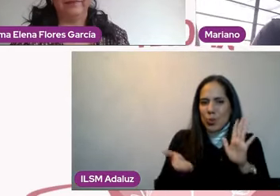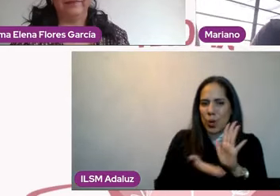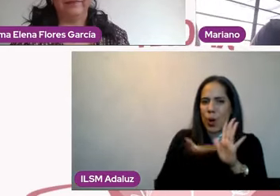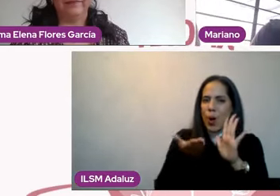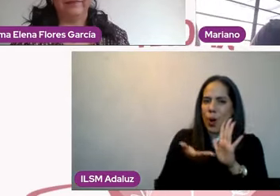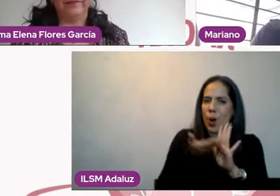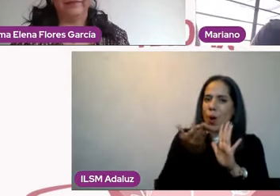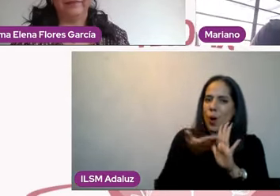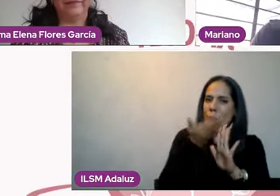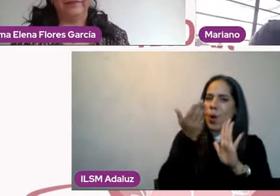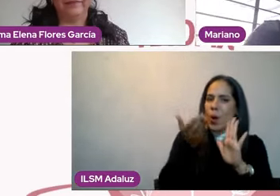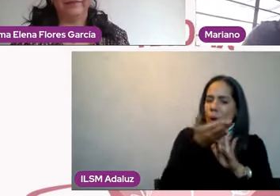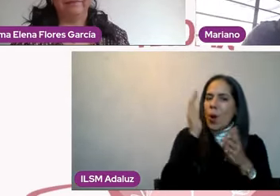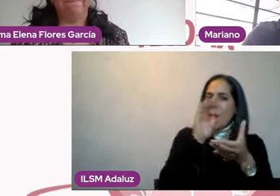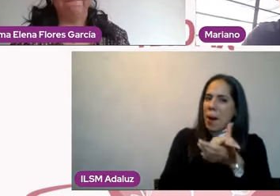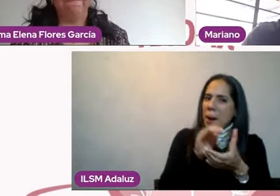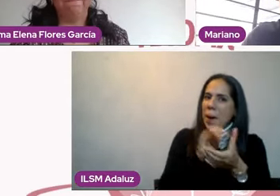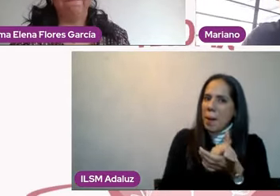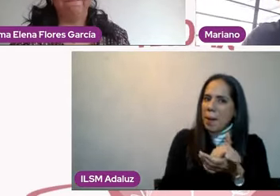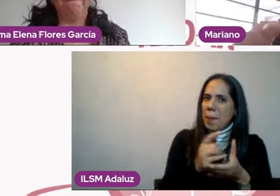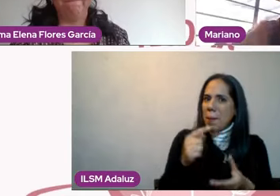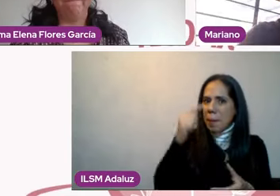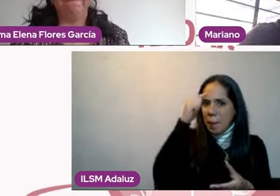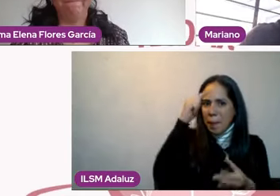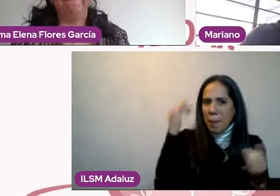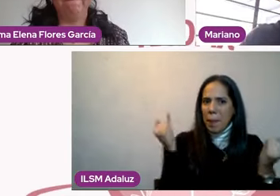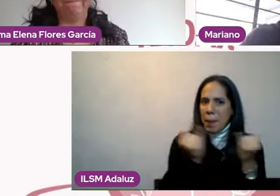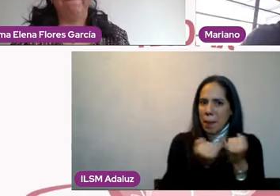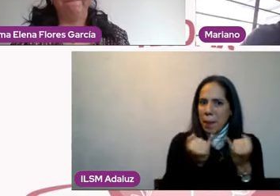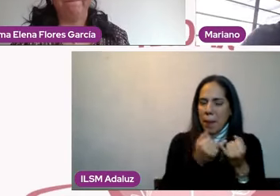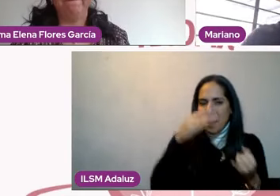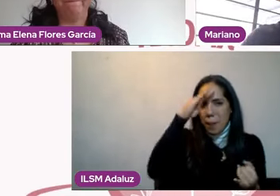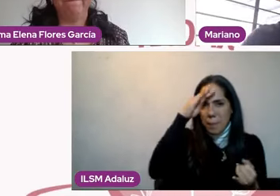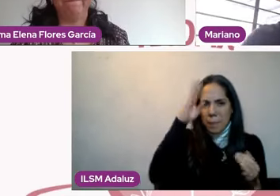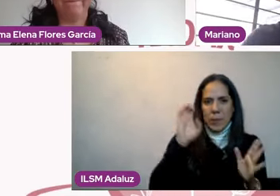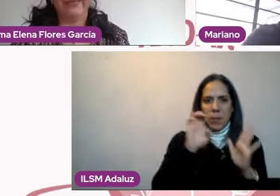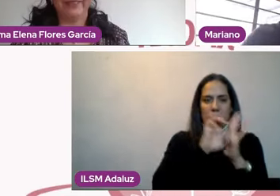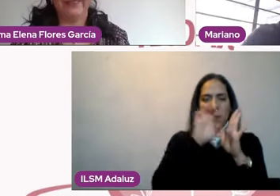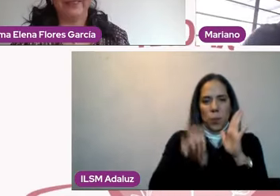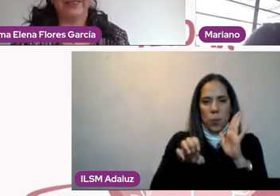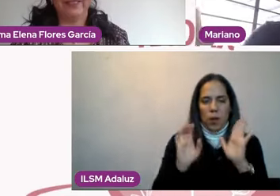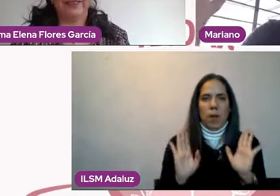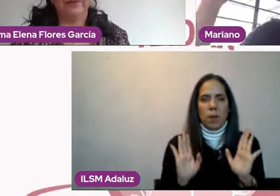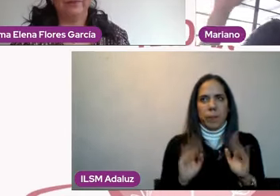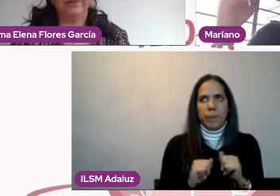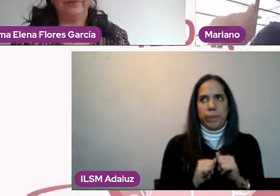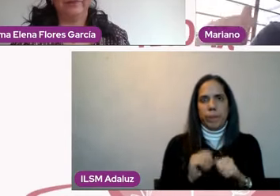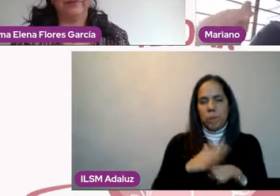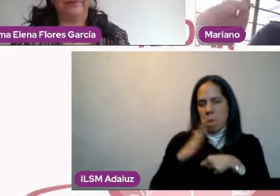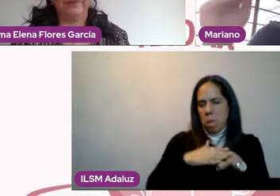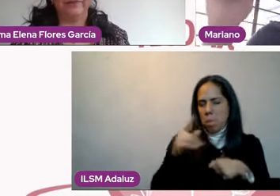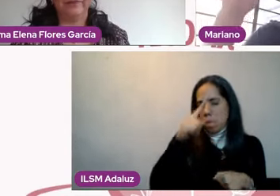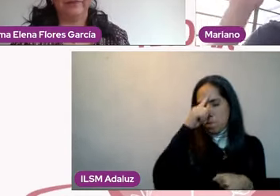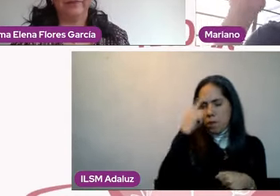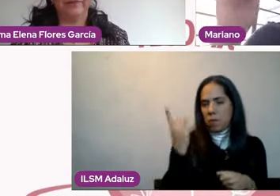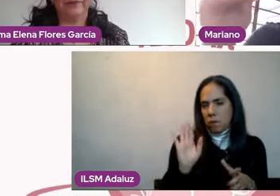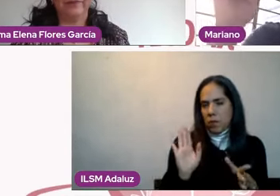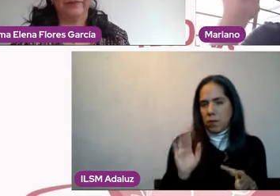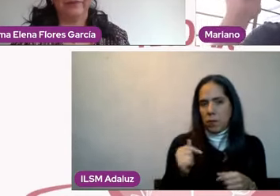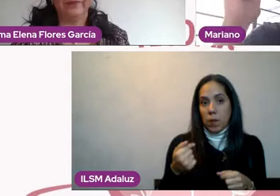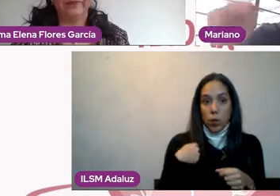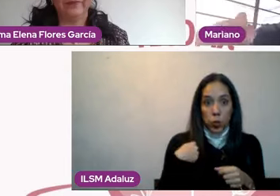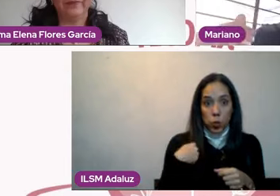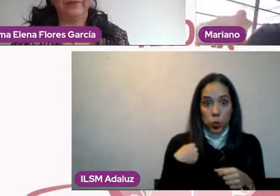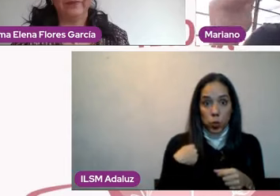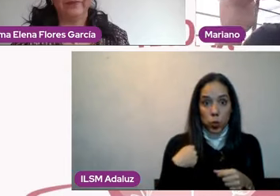lógica, voy a terminar frustrado. Vamos a ponerlo en un ejemplo más simple, ¿no? Si yo tengo